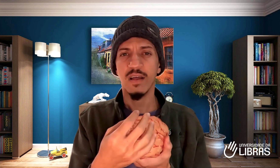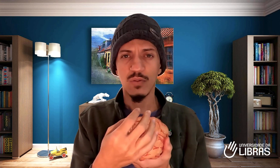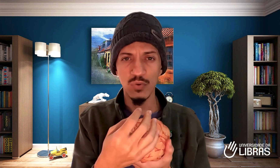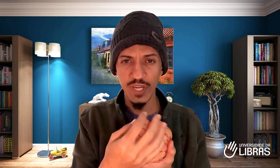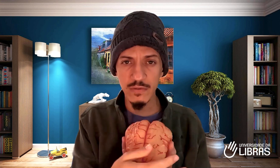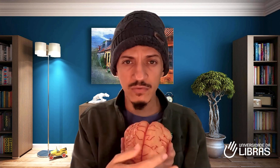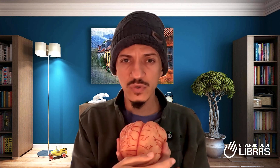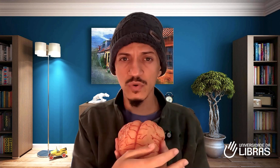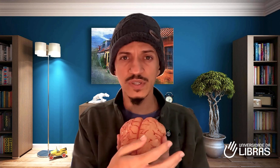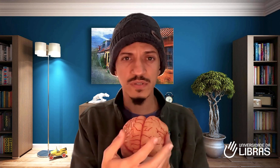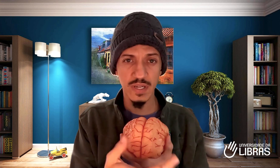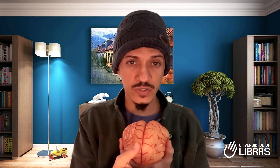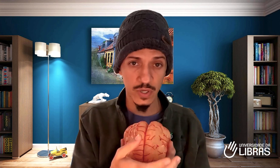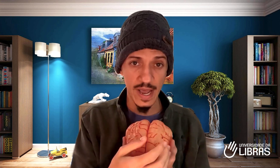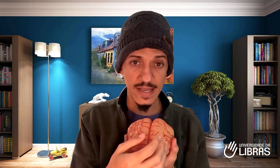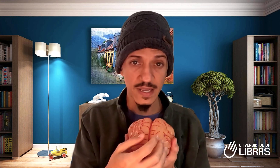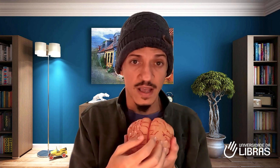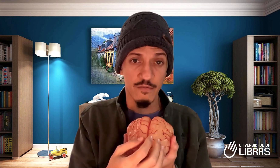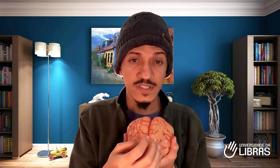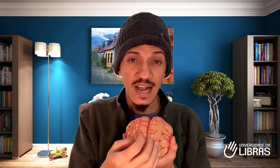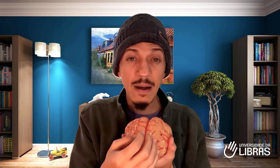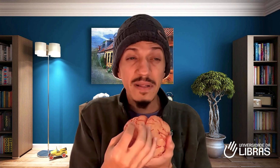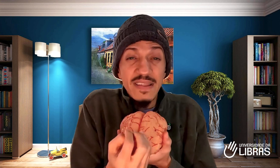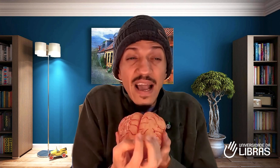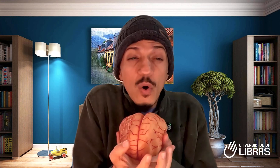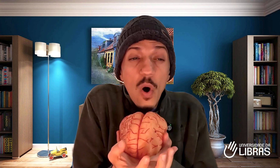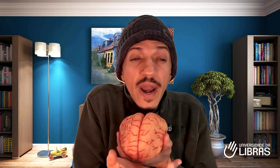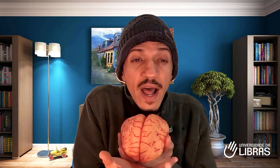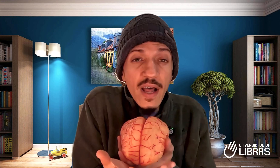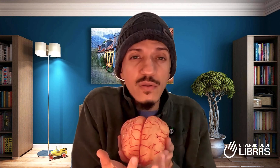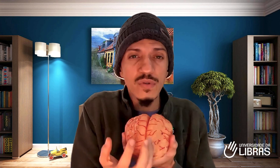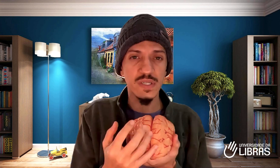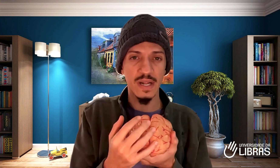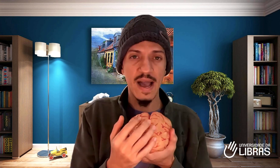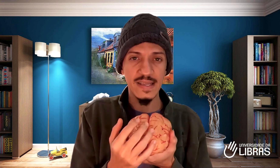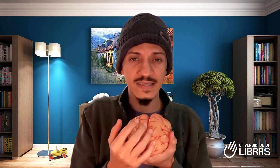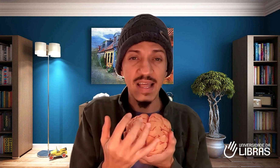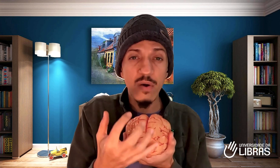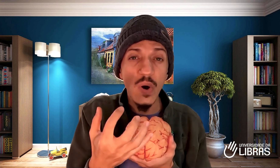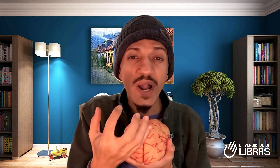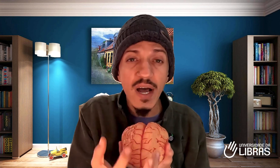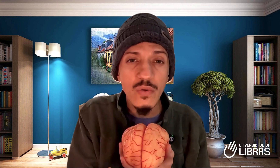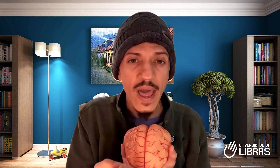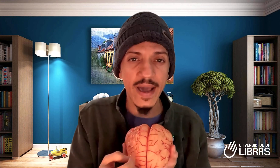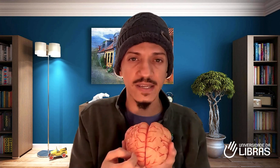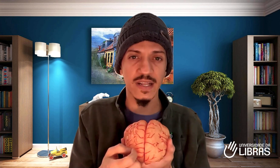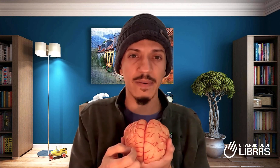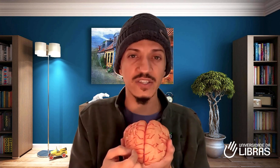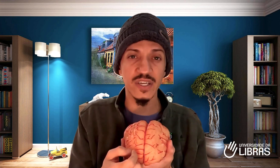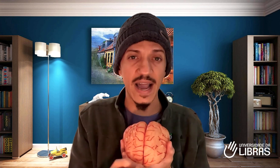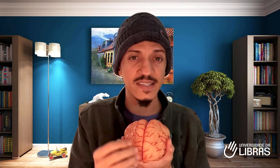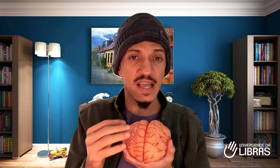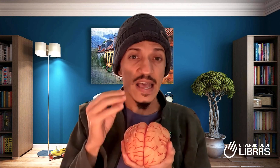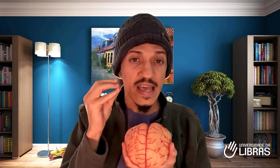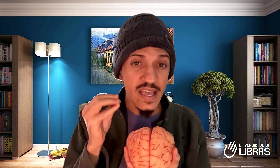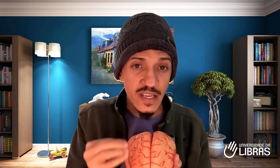do jeito dos cursinhos tradicionais, você acaba decorando sinais, decorando regras gramaticais. E isso